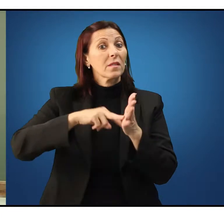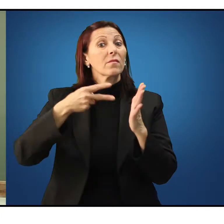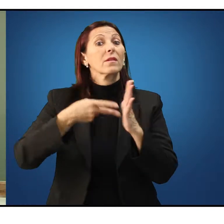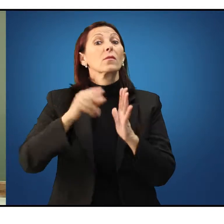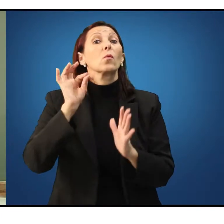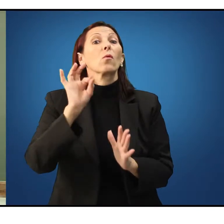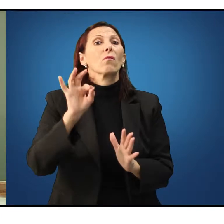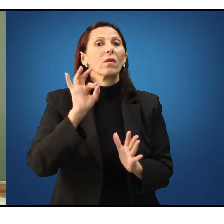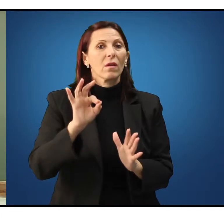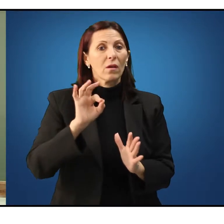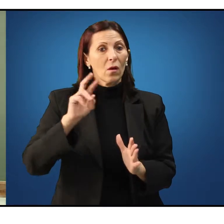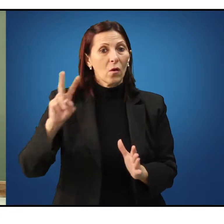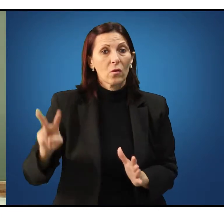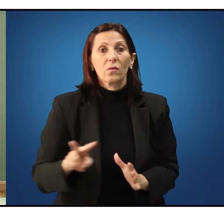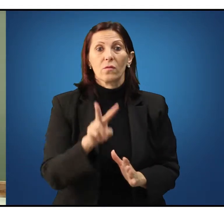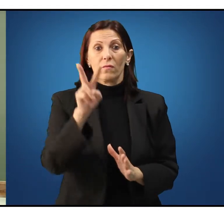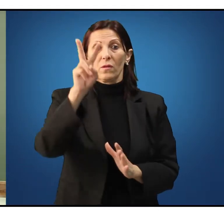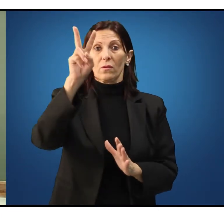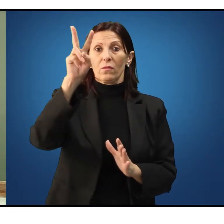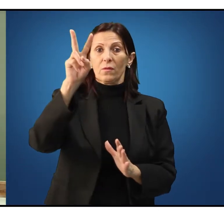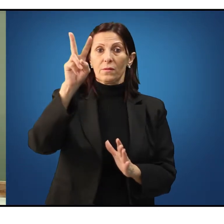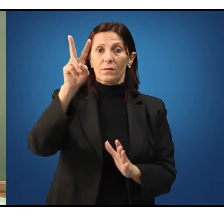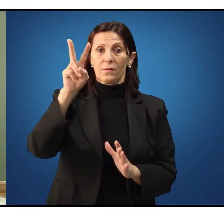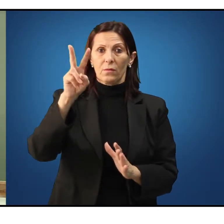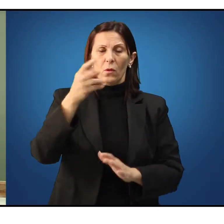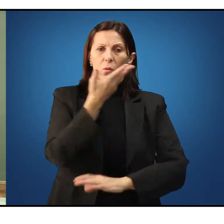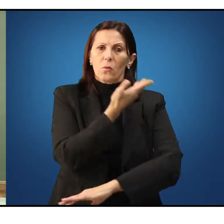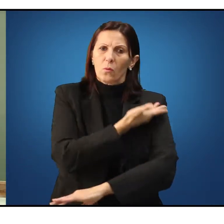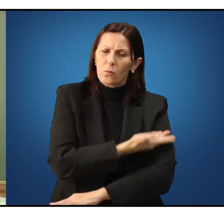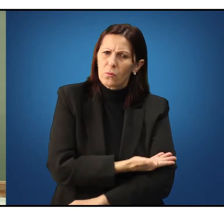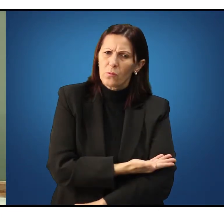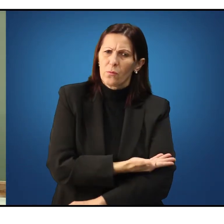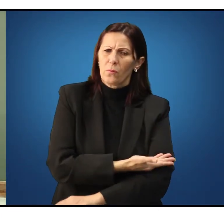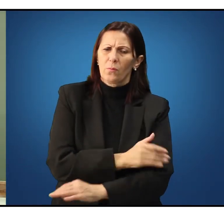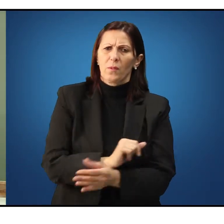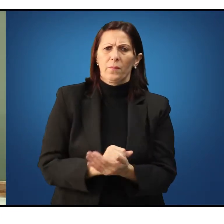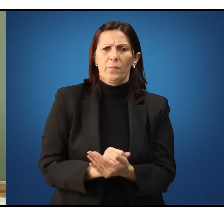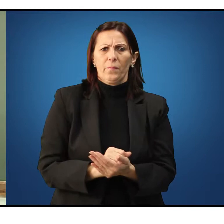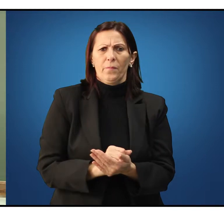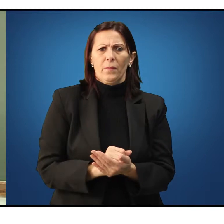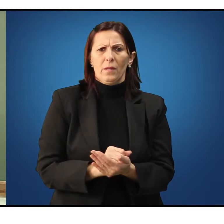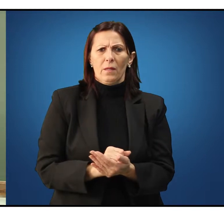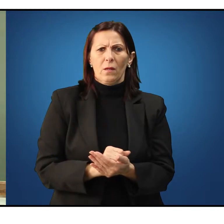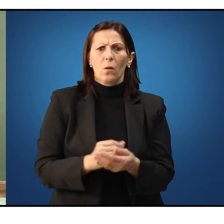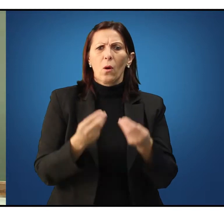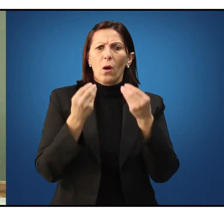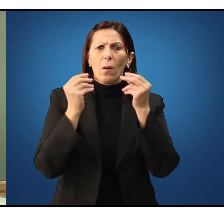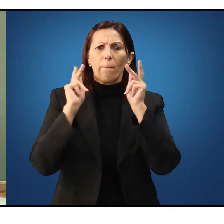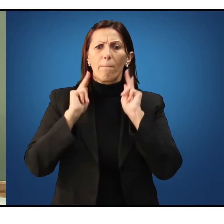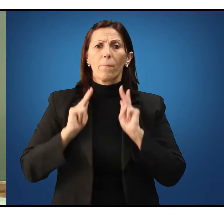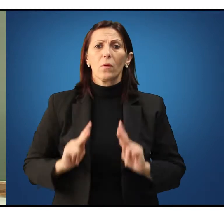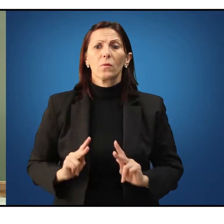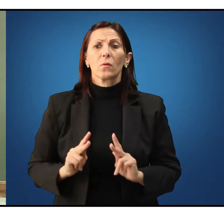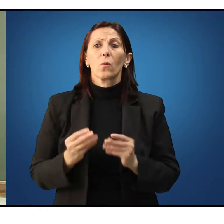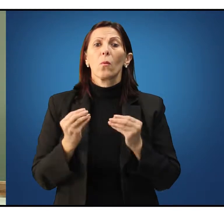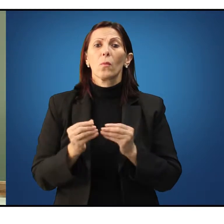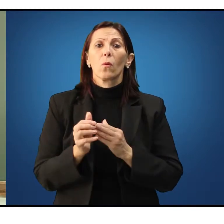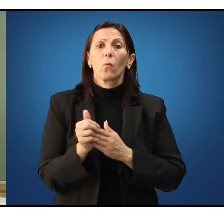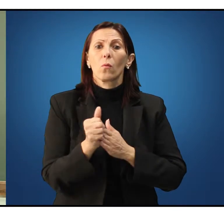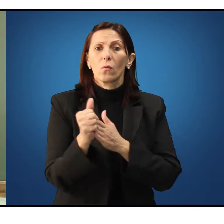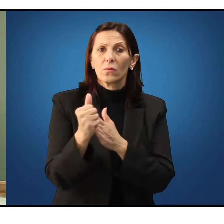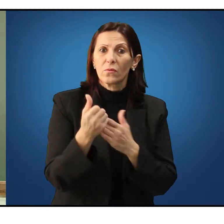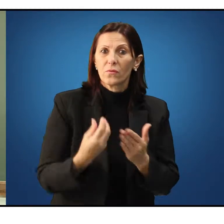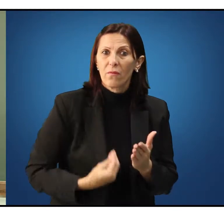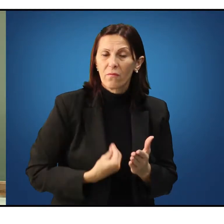os valores, os costumes, a maneira como eu conduzo a minha